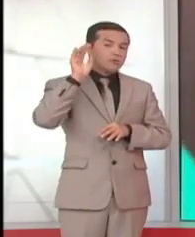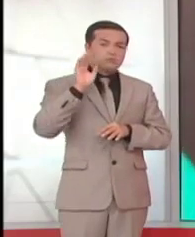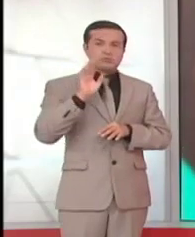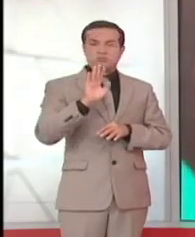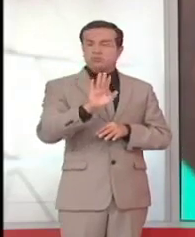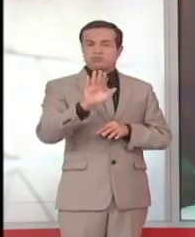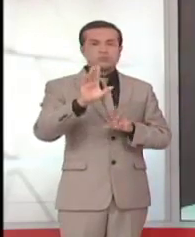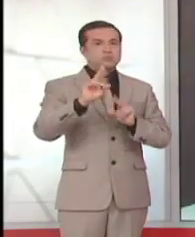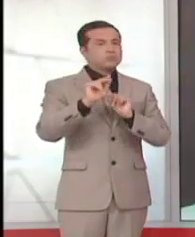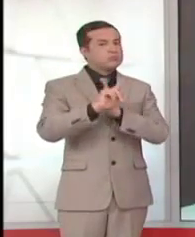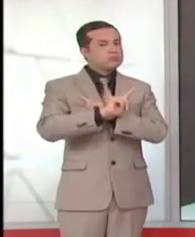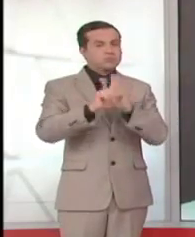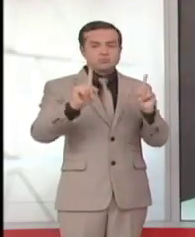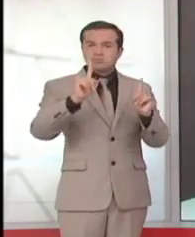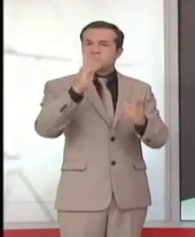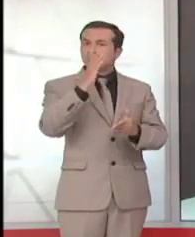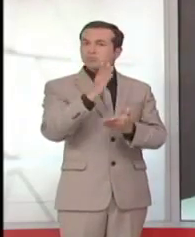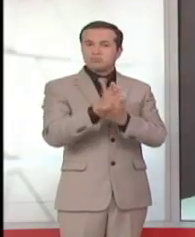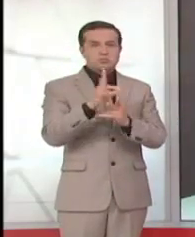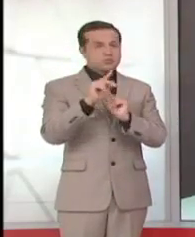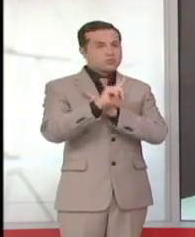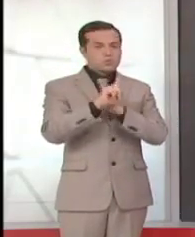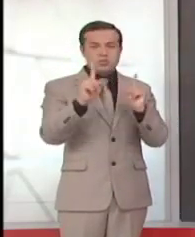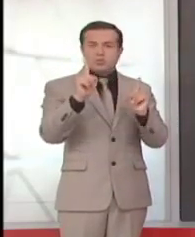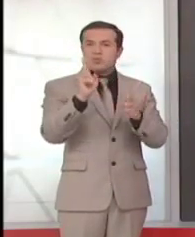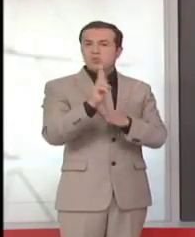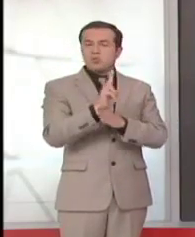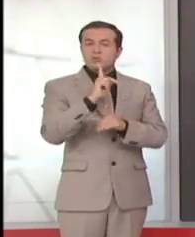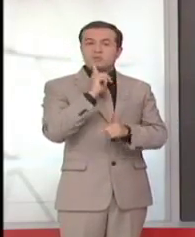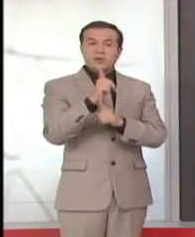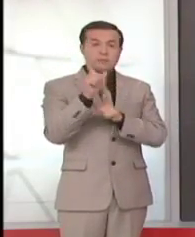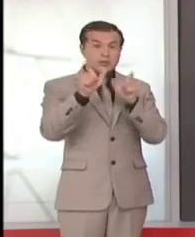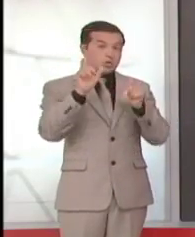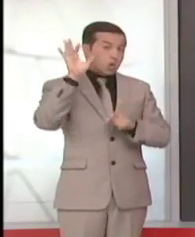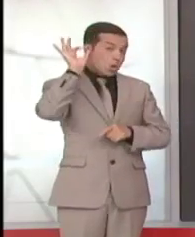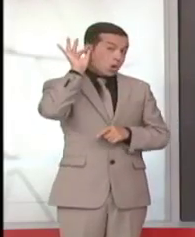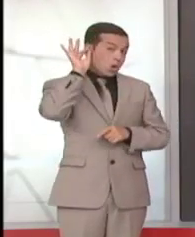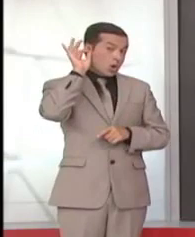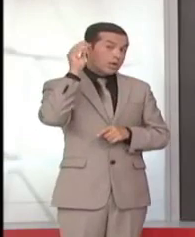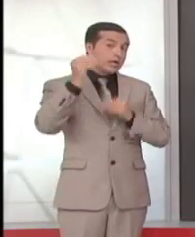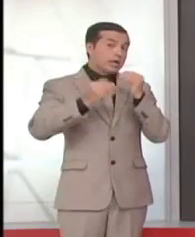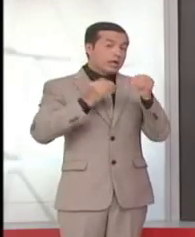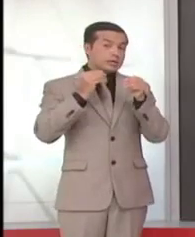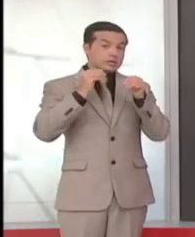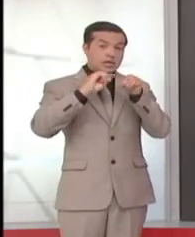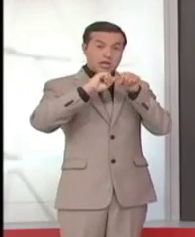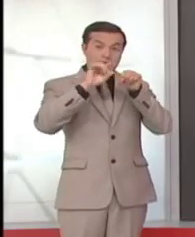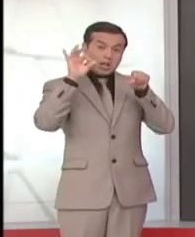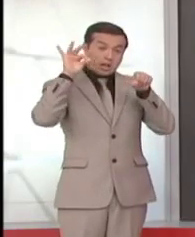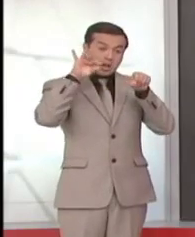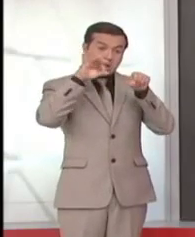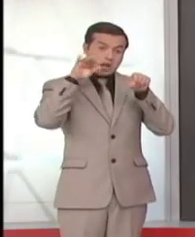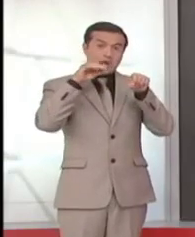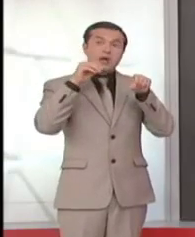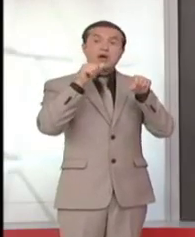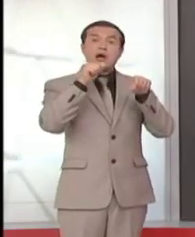definitivamente es contraindicado. Porque al utilizar cotonetes hacemos que se introduzca la cera antes de sacarla. Puede haber